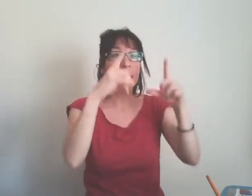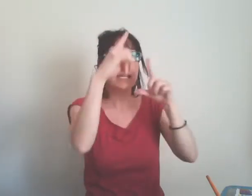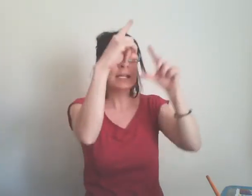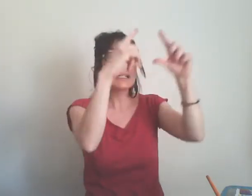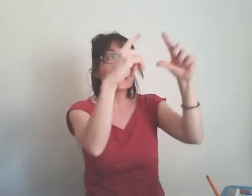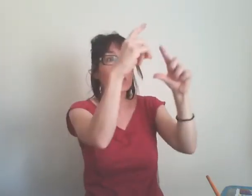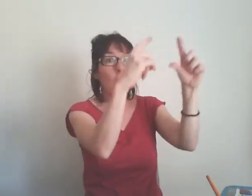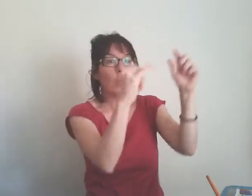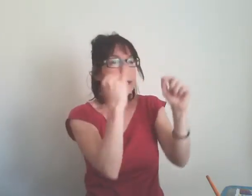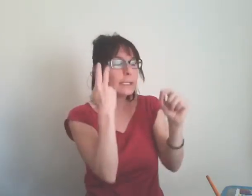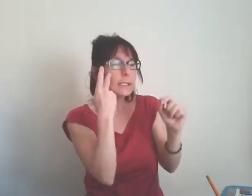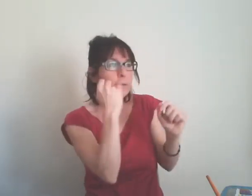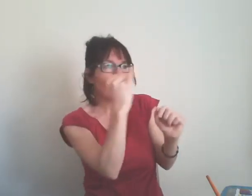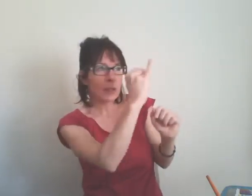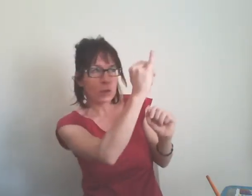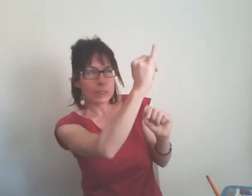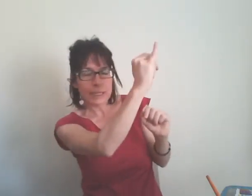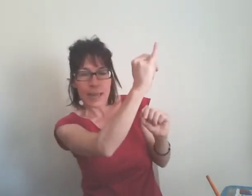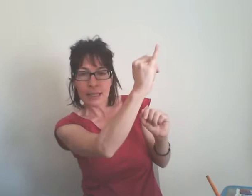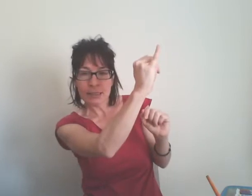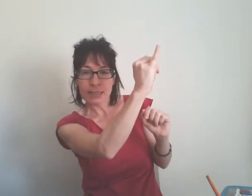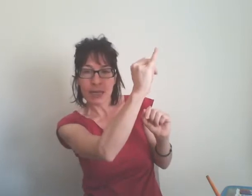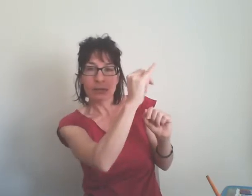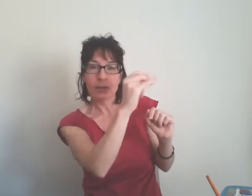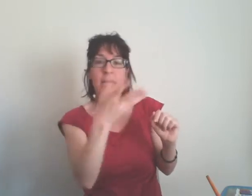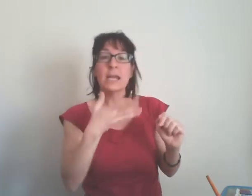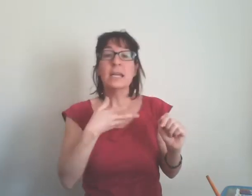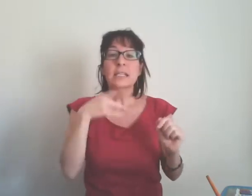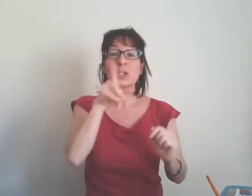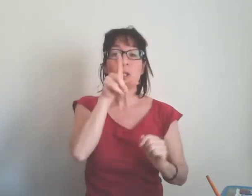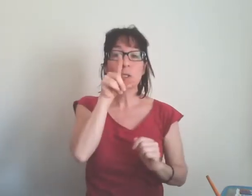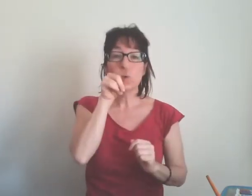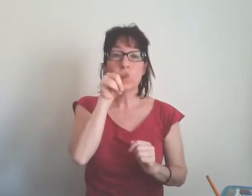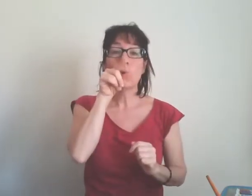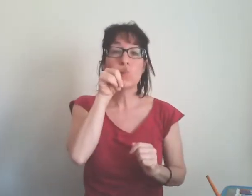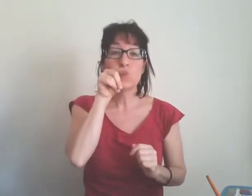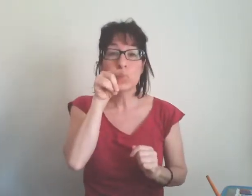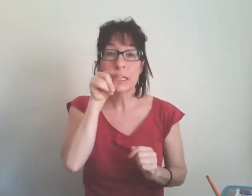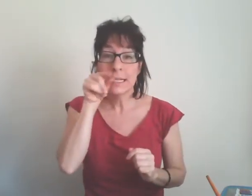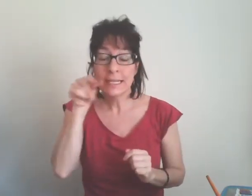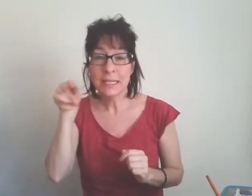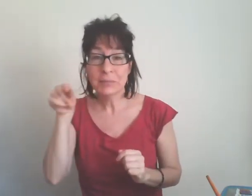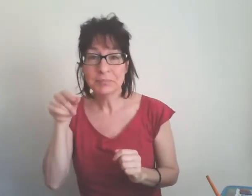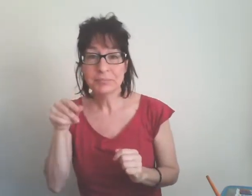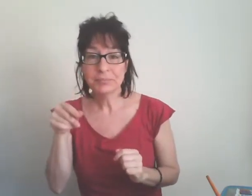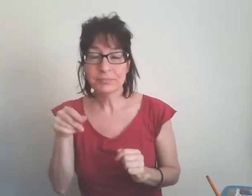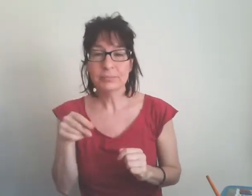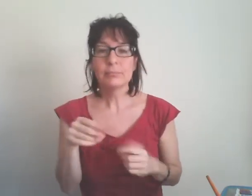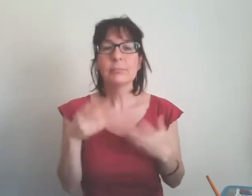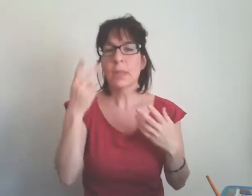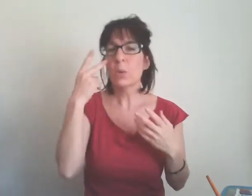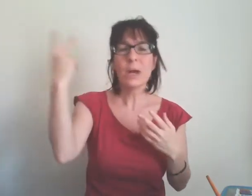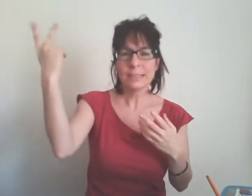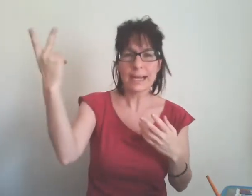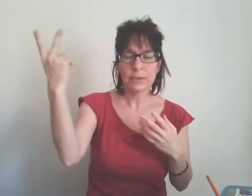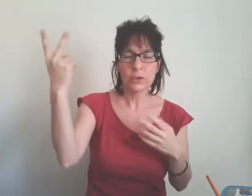il sole che si vede in lontananza se ci sono gli uccellini guardatelo